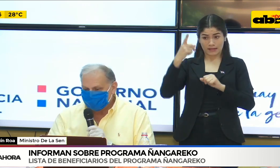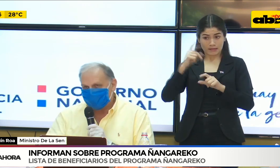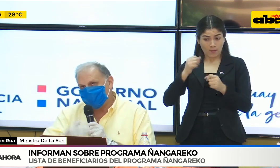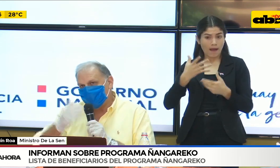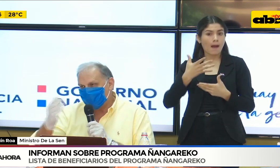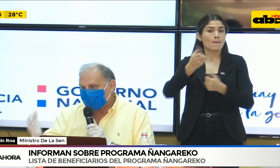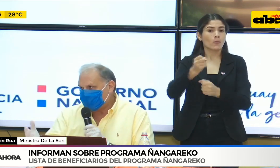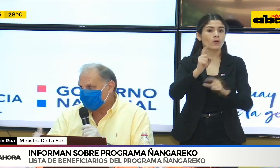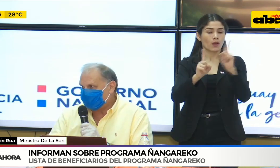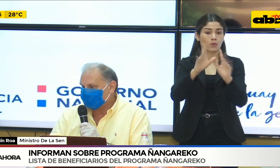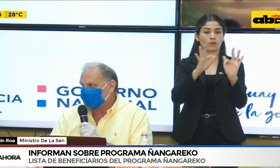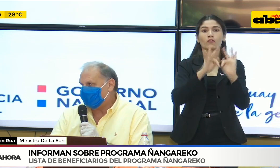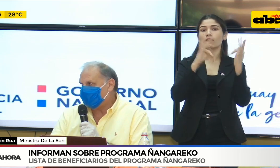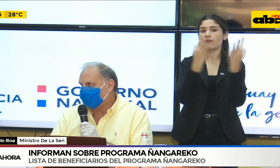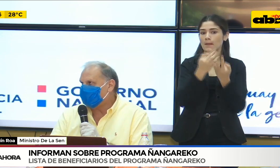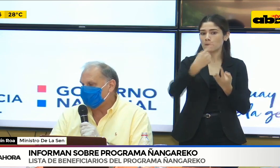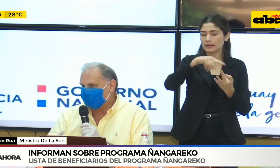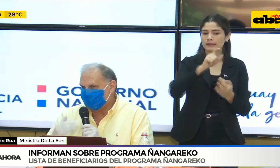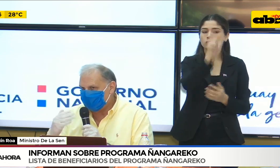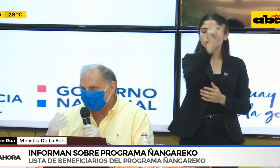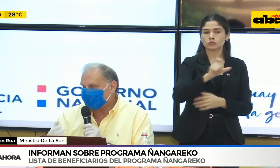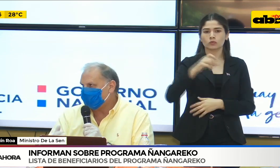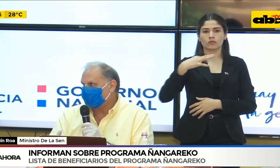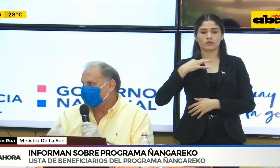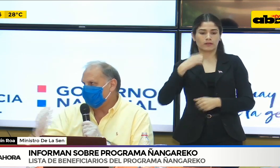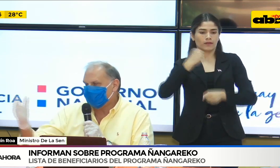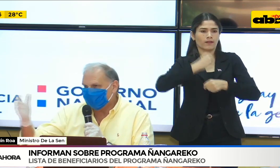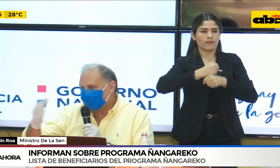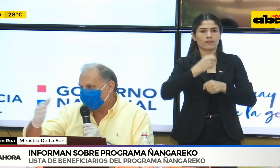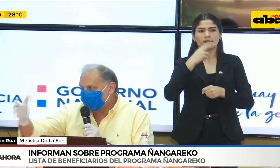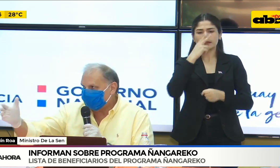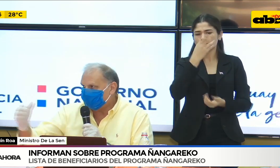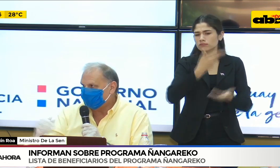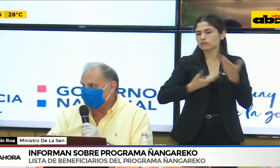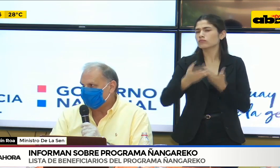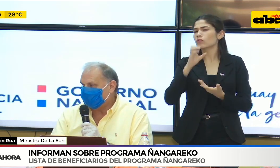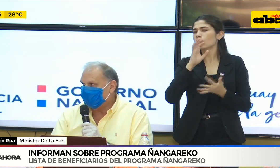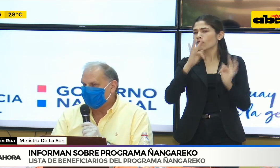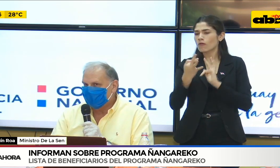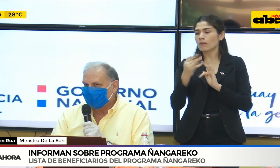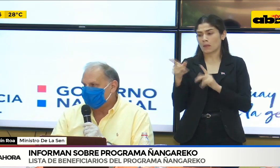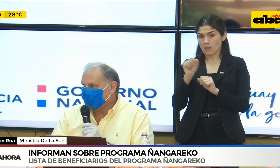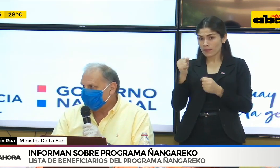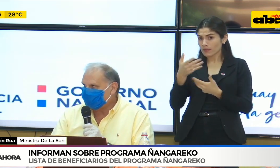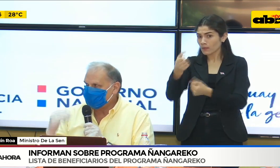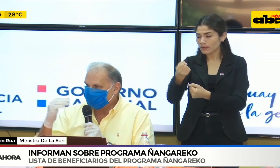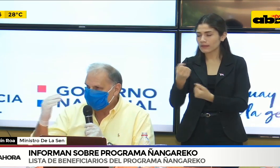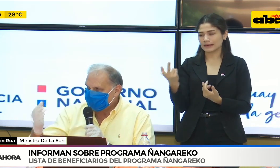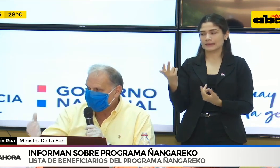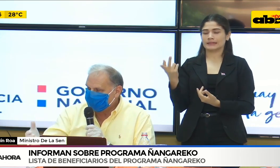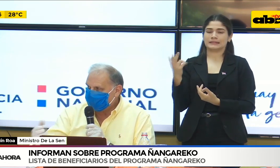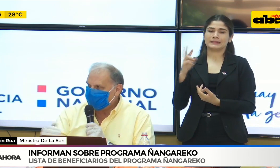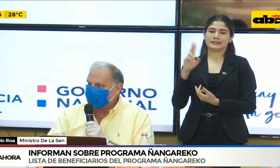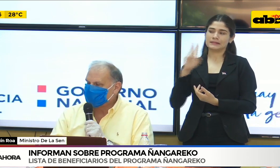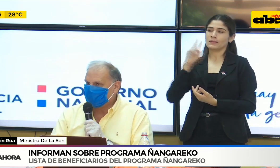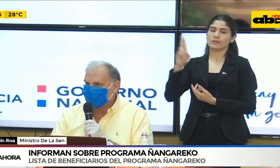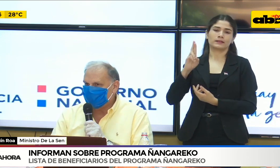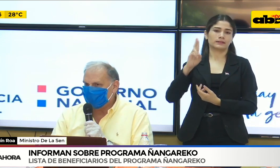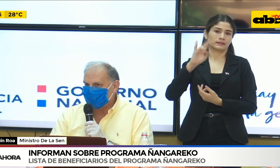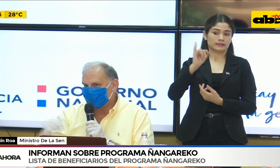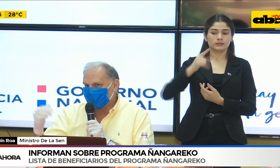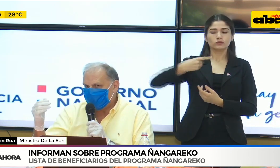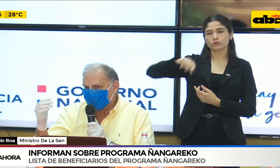Y aquí debo agradecer a la ciudadanía que también está colaborando en diferentes puntos de la ciudad. Hay empresas privadas,